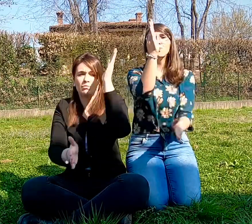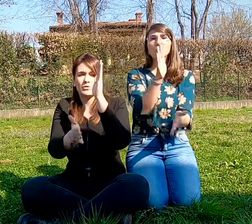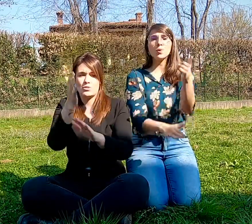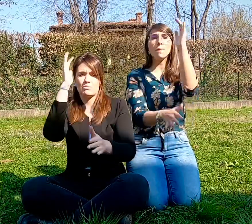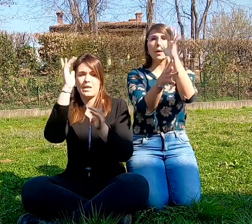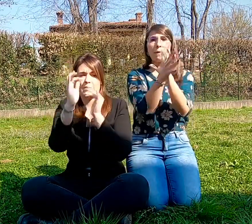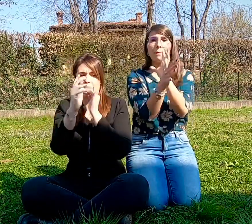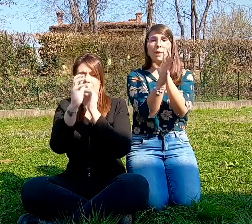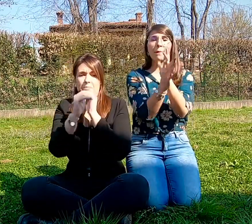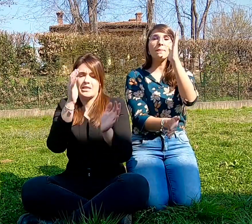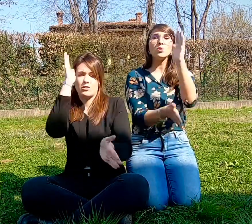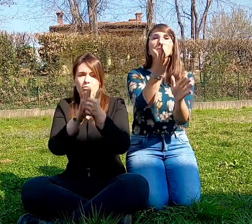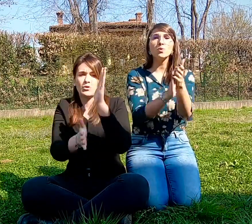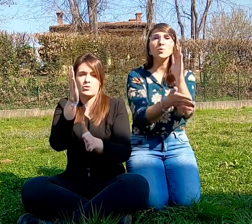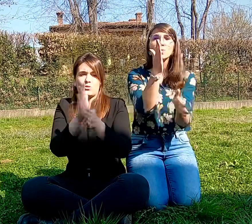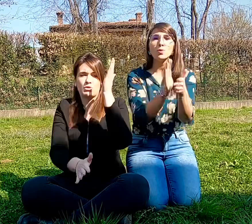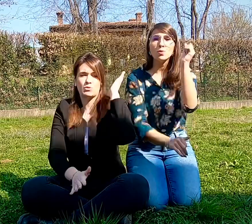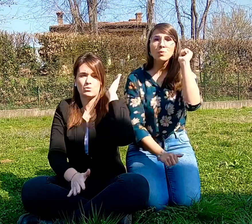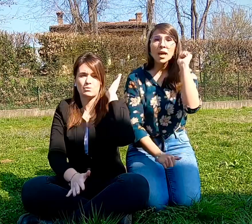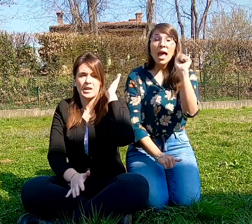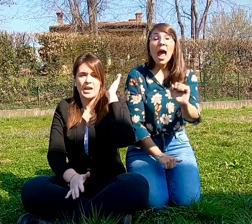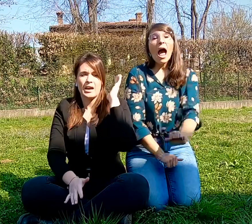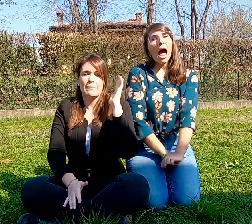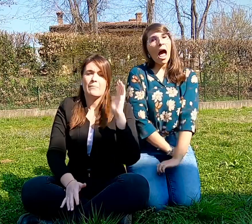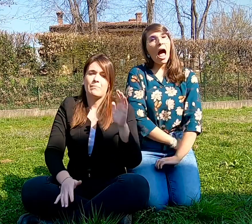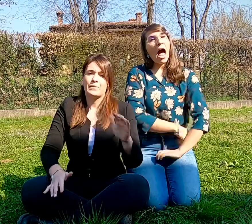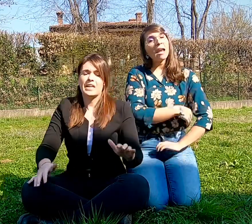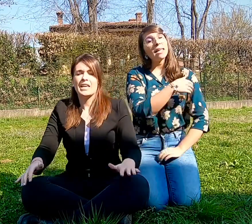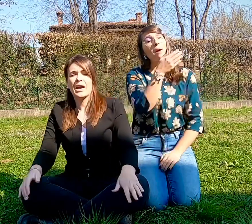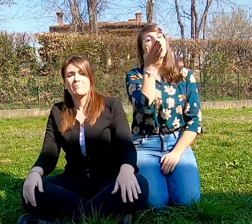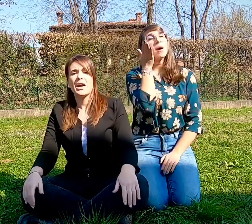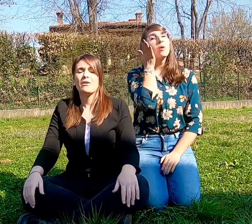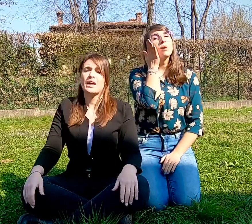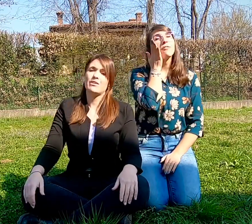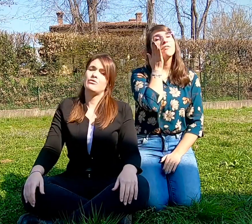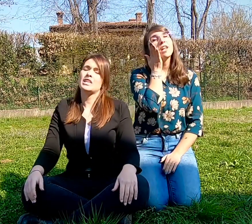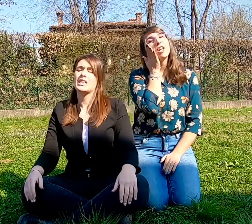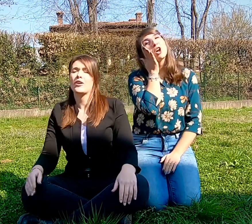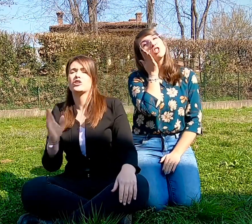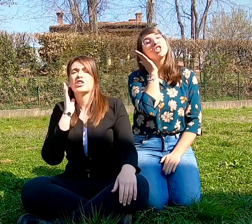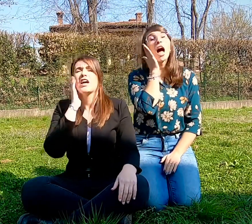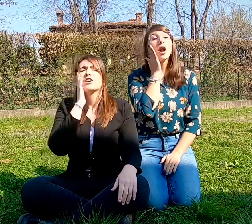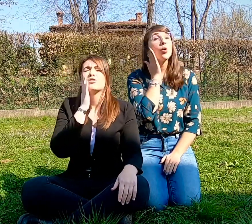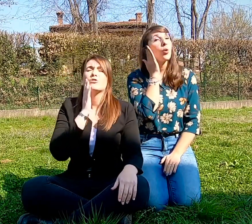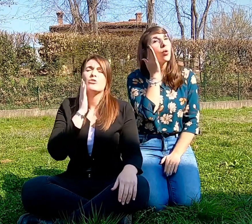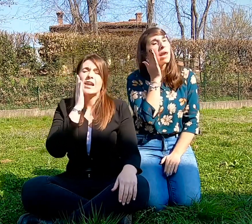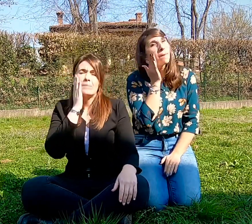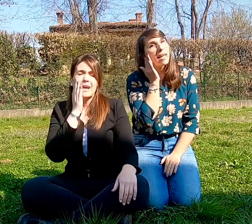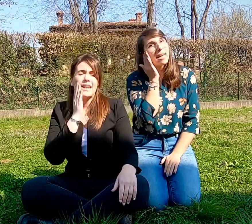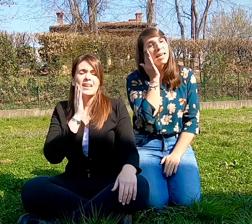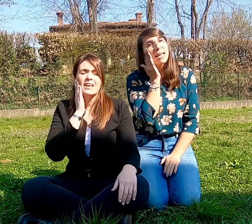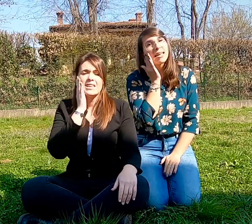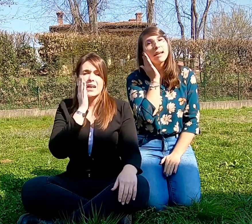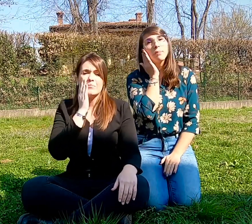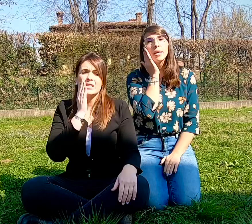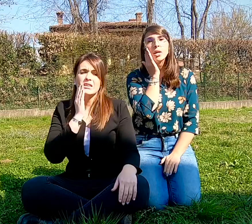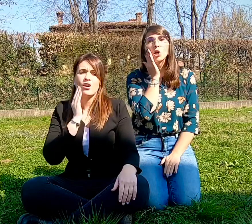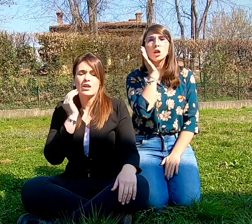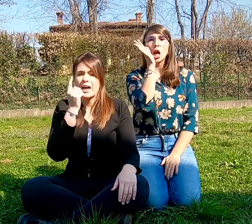zoom, prepepepe zoom zoom zoom zoom Aliam ha una figlioccia con la pelle d'albicocca